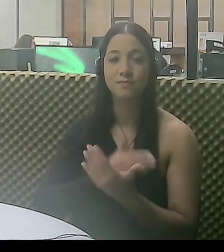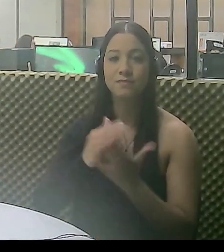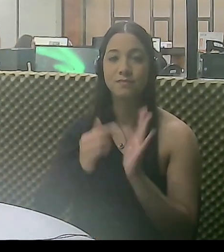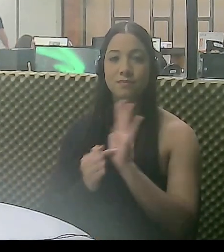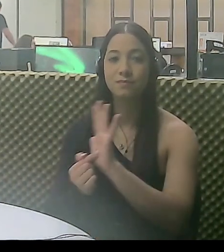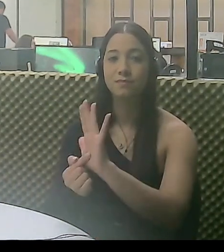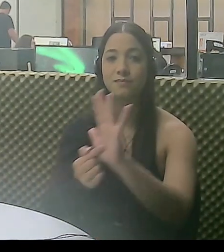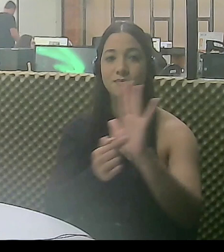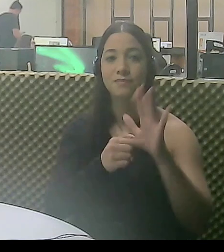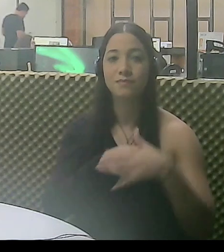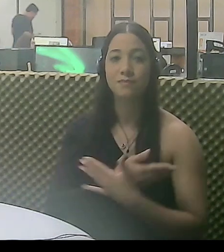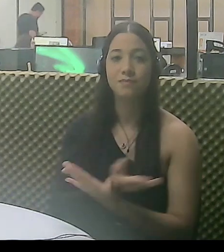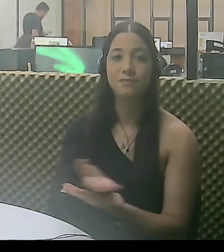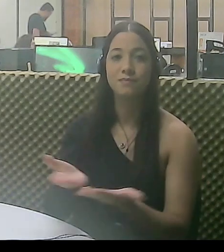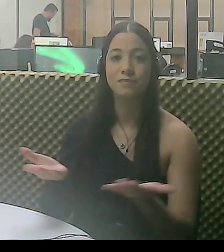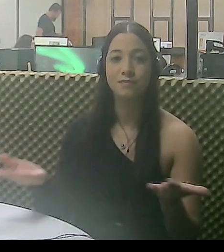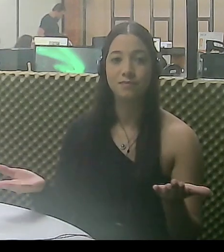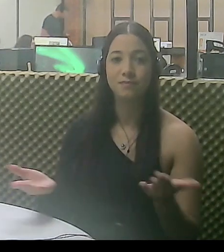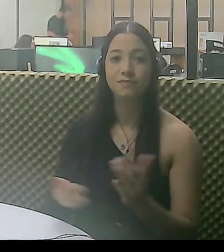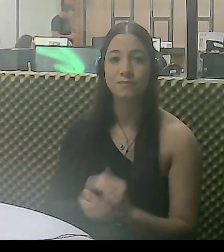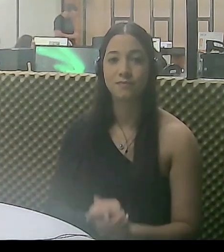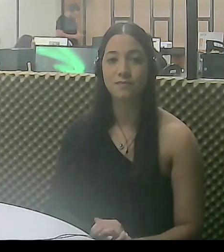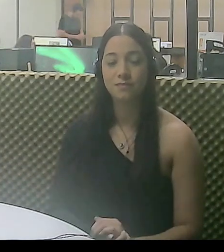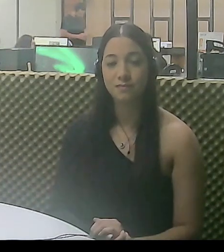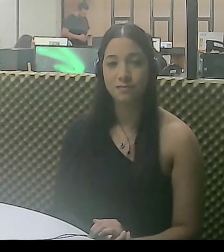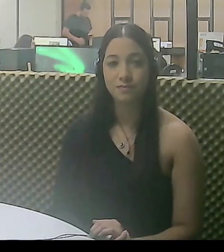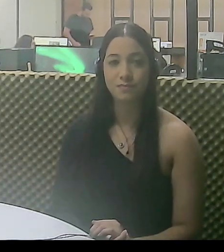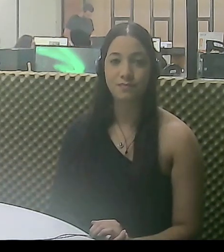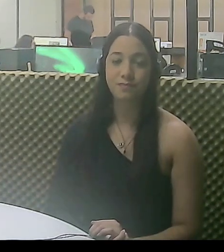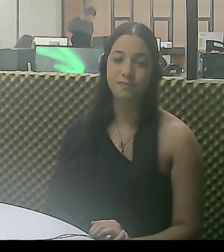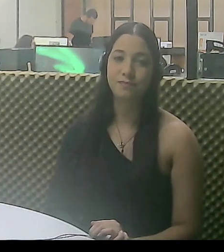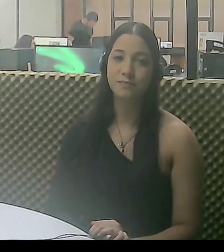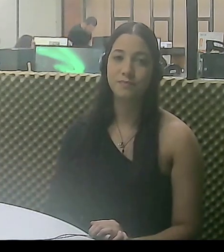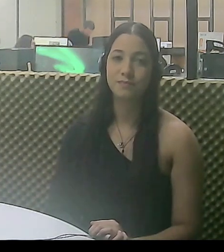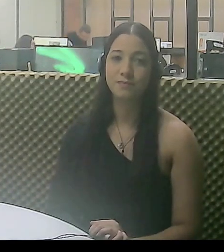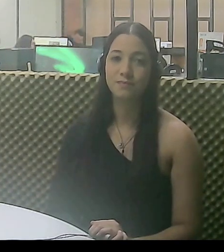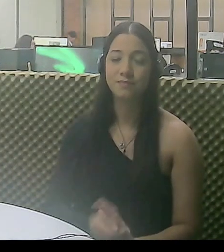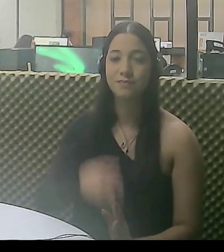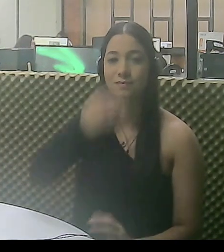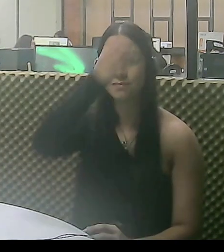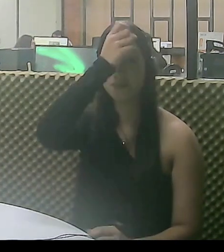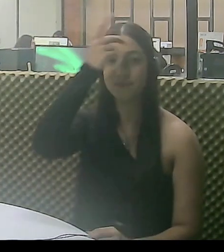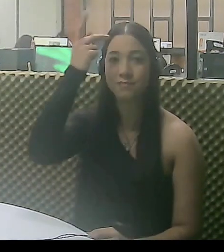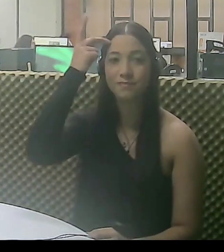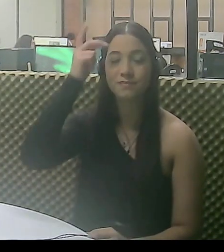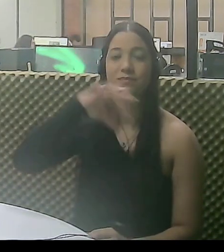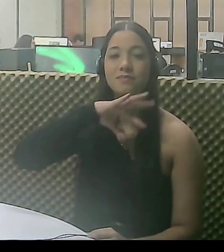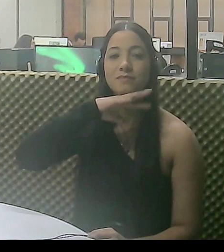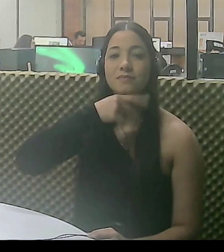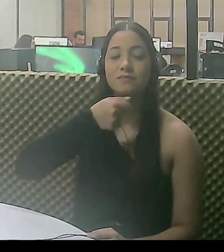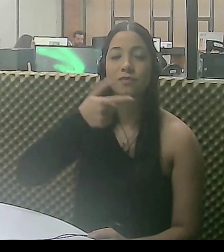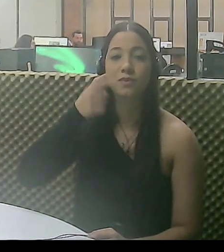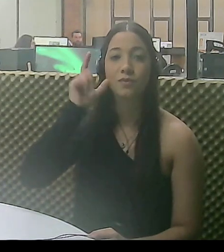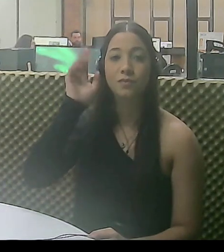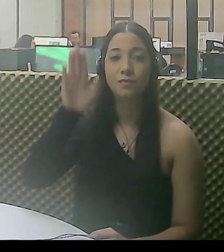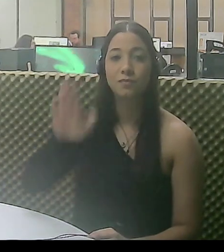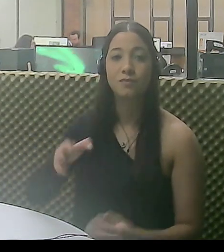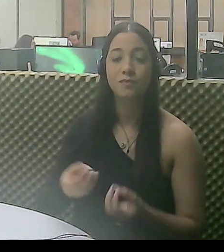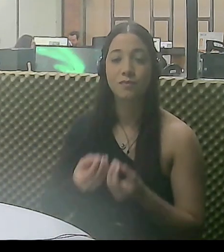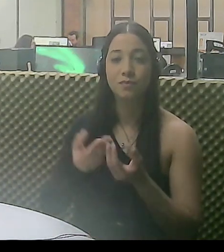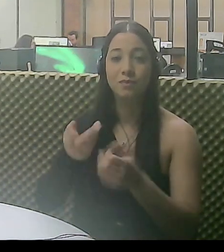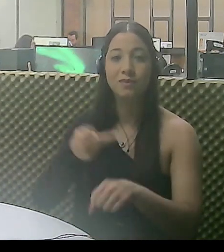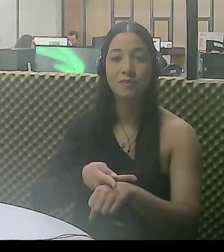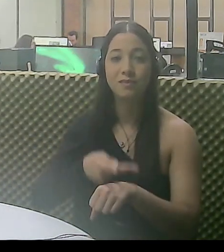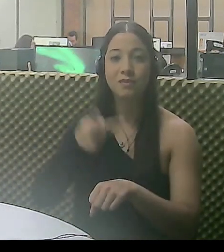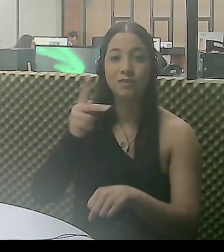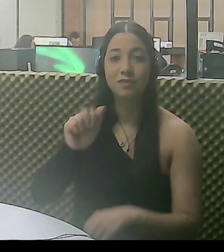Uberlândia no ar pra você O prefeito Odelmo Leão entregou, na tarde de ontem, a grande